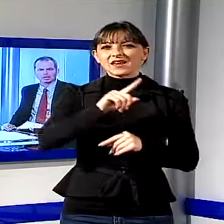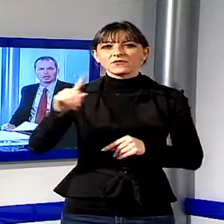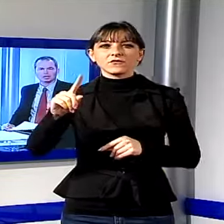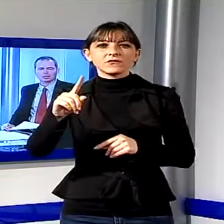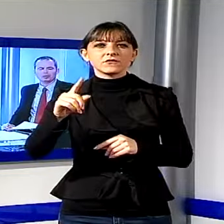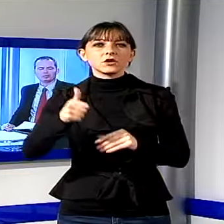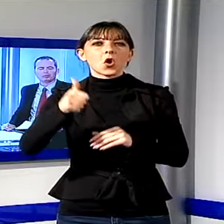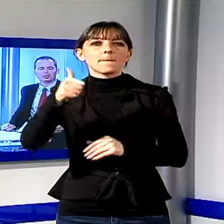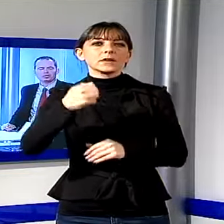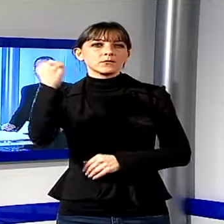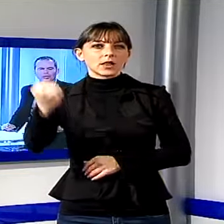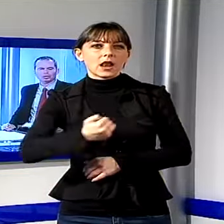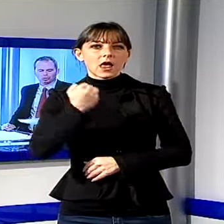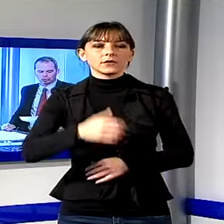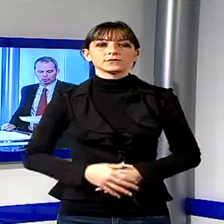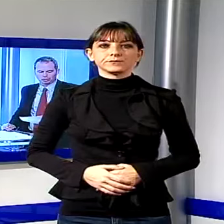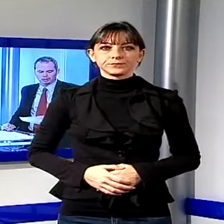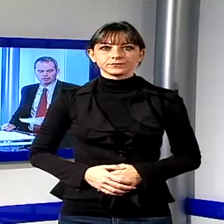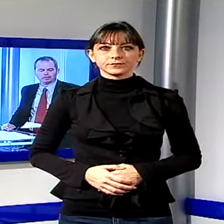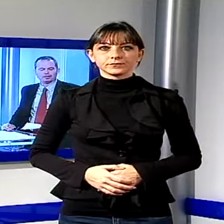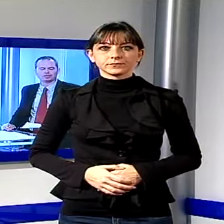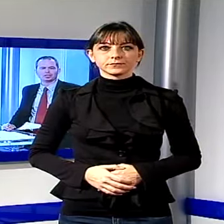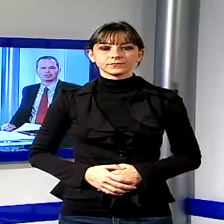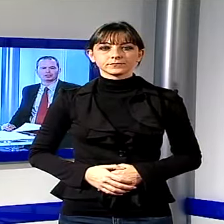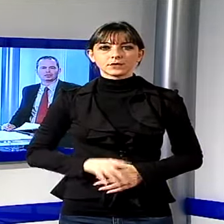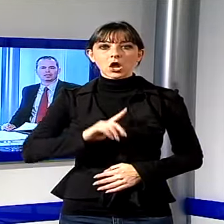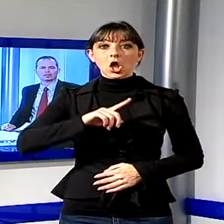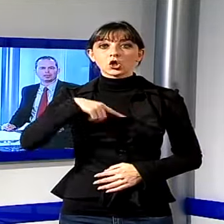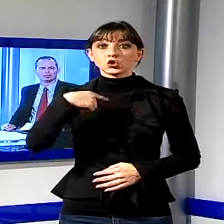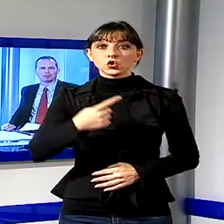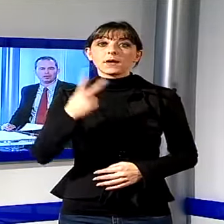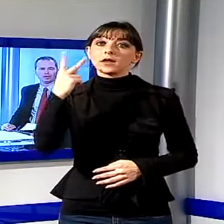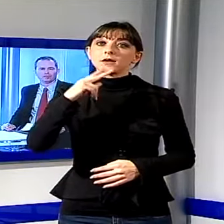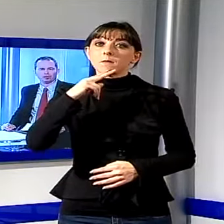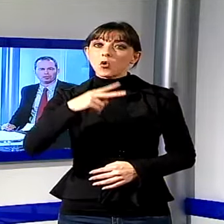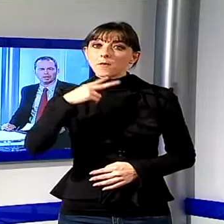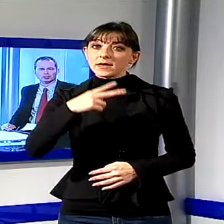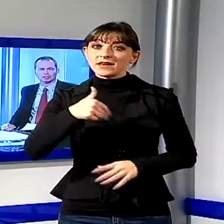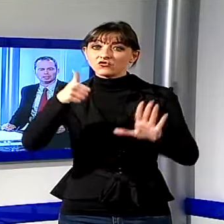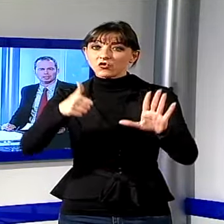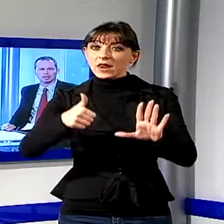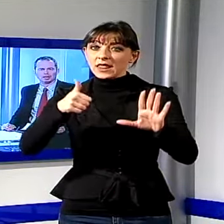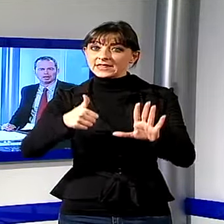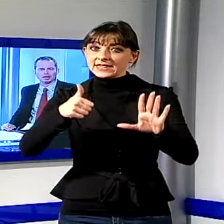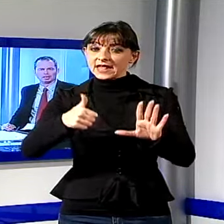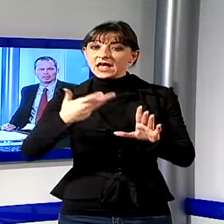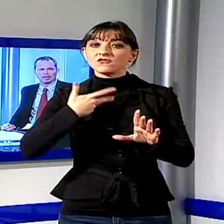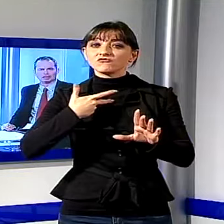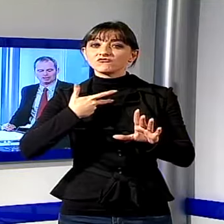Domani pomeriggio alle 18 in San Francesco l'attesa performance della cantante